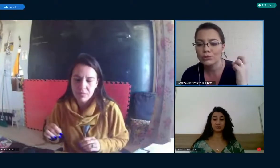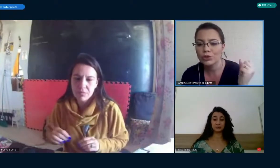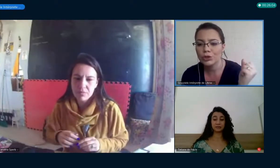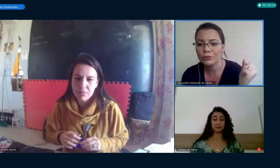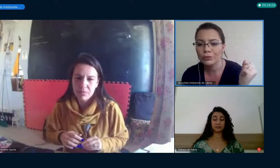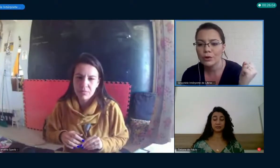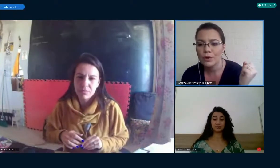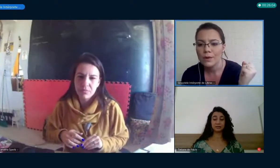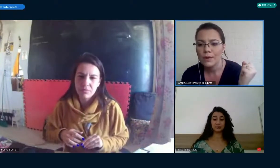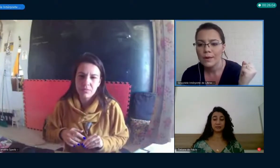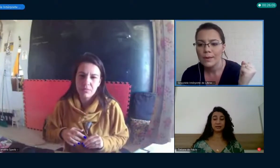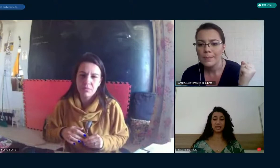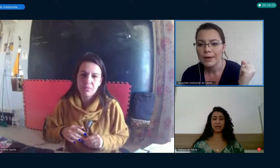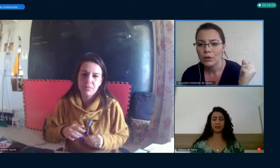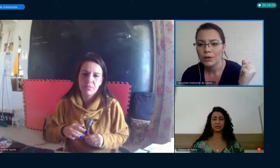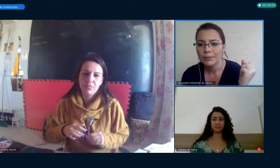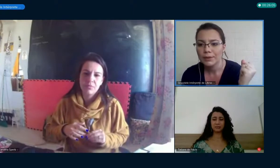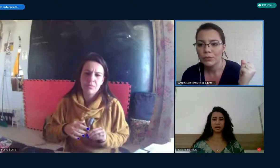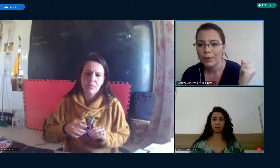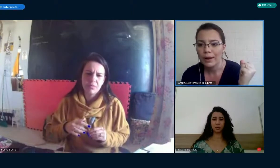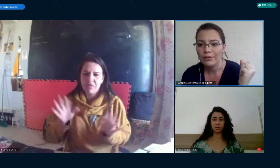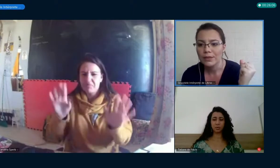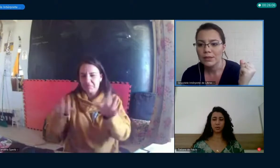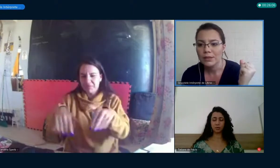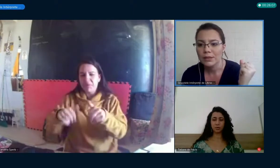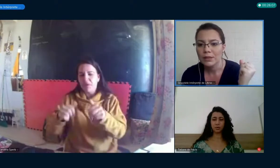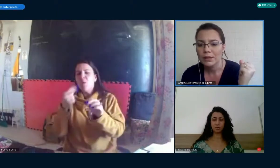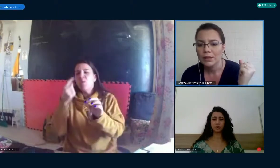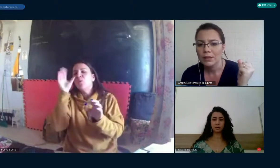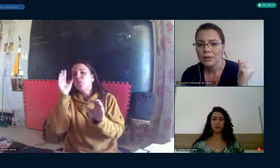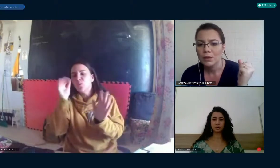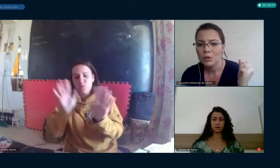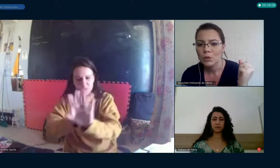pesquisa auditiva para reconhecimento de palavras.